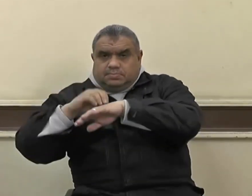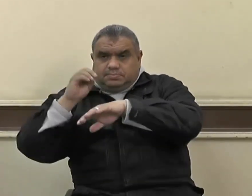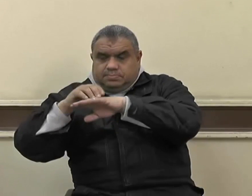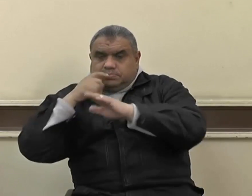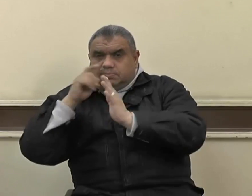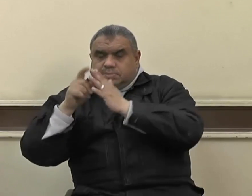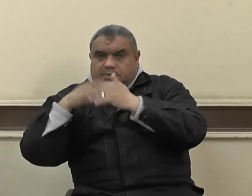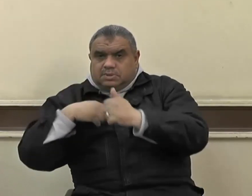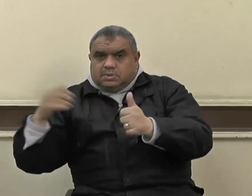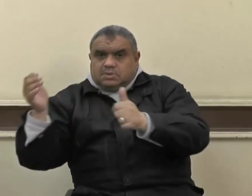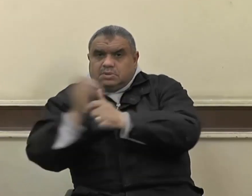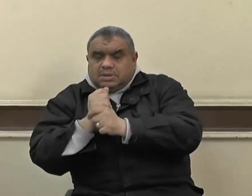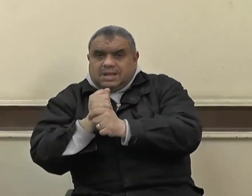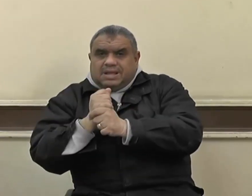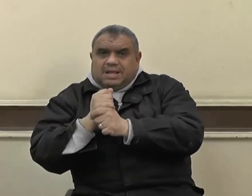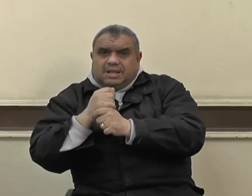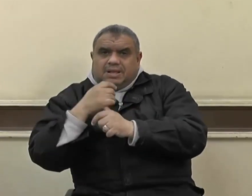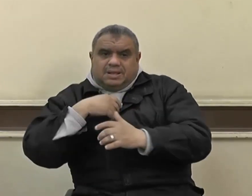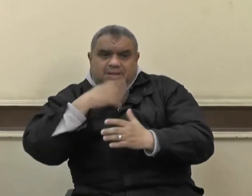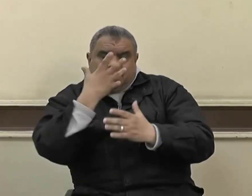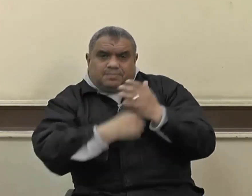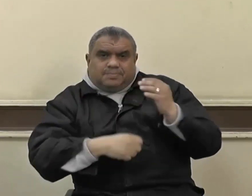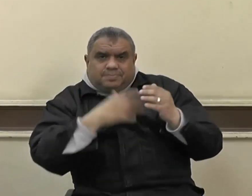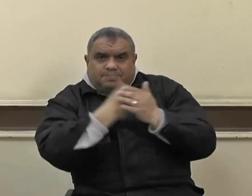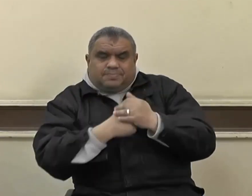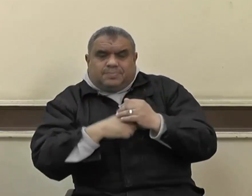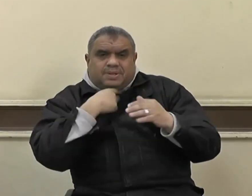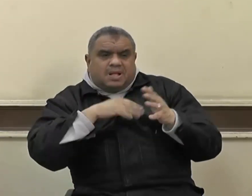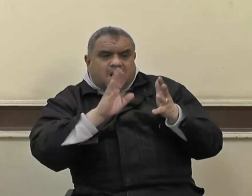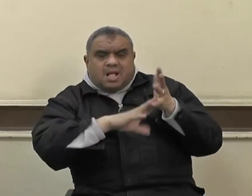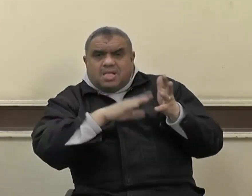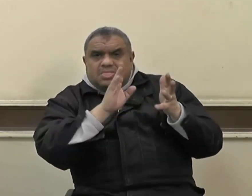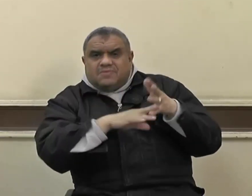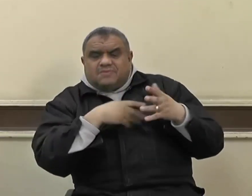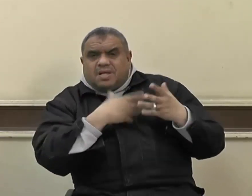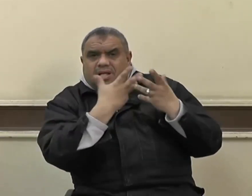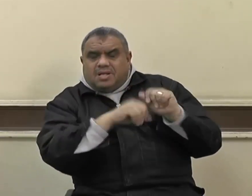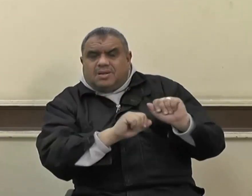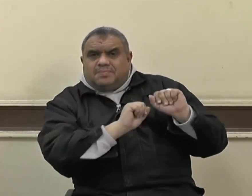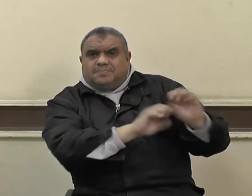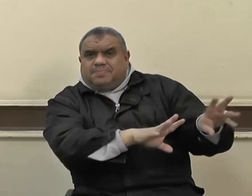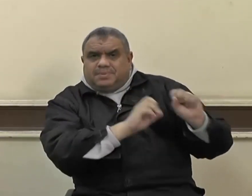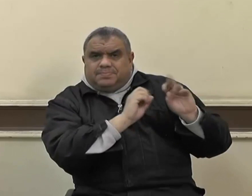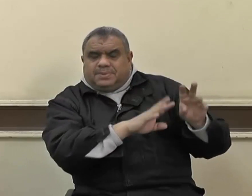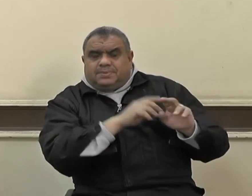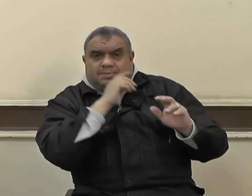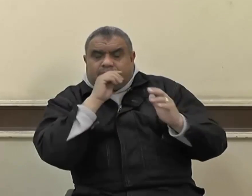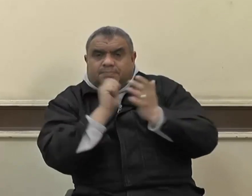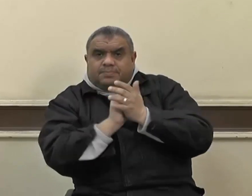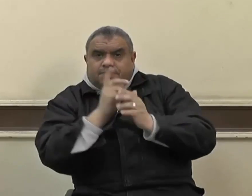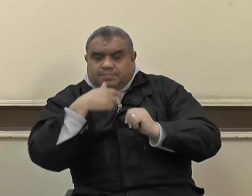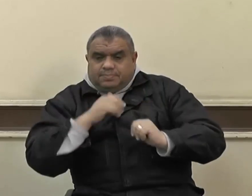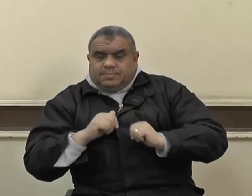قد حاصر حصنا زمانا فافتتحاه ثم أصبحنا